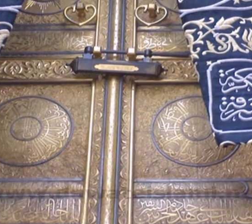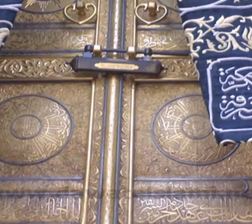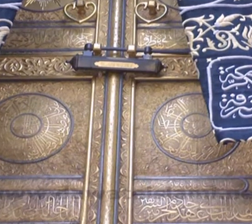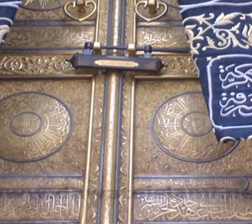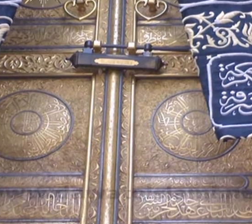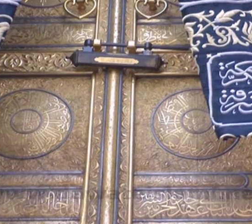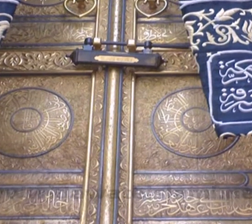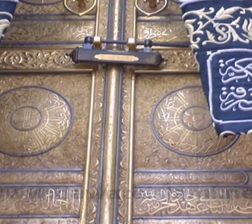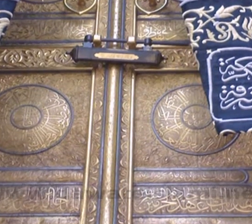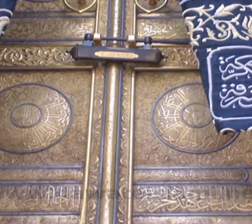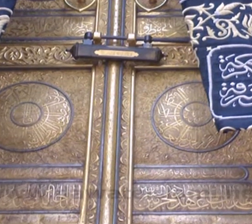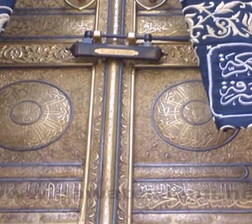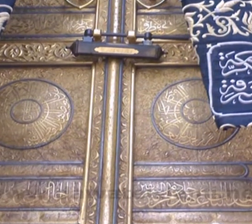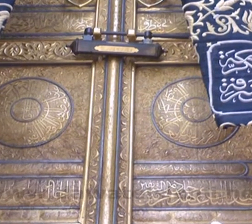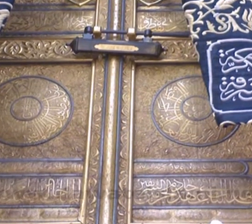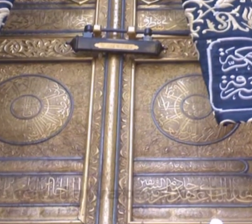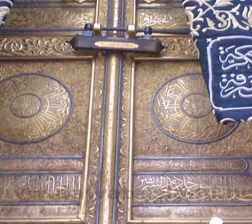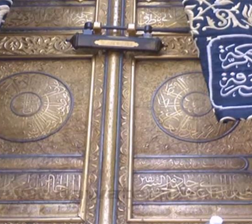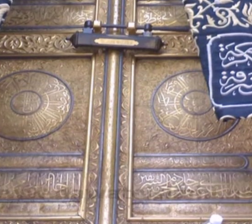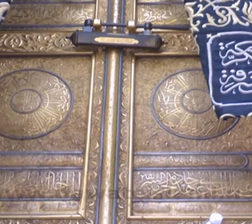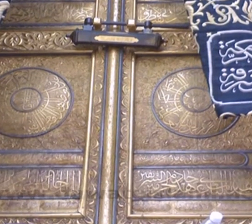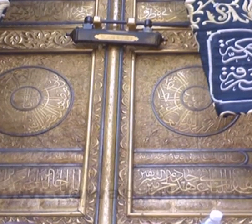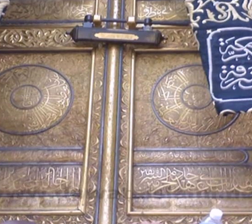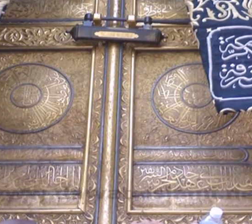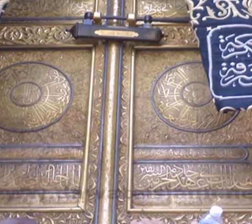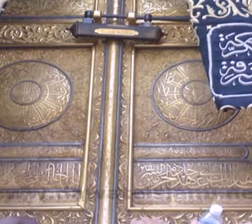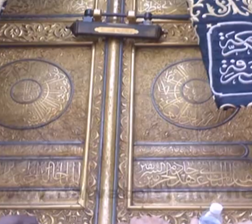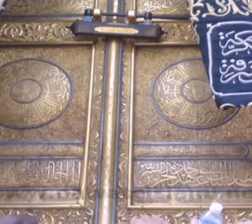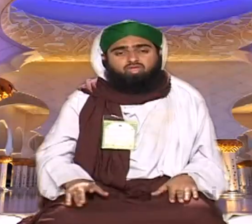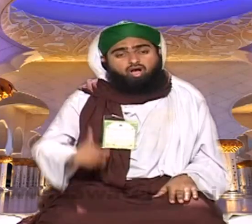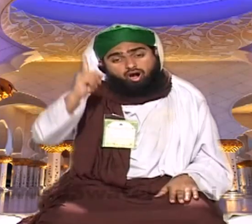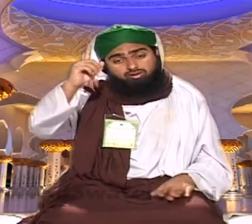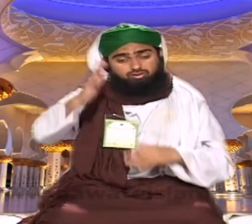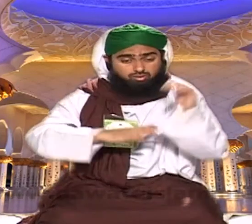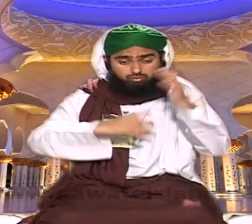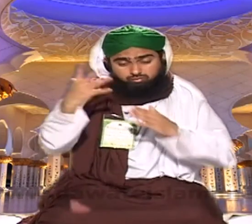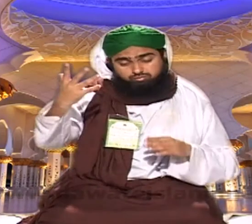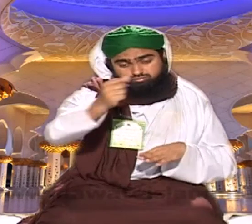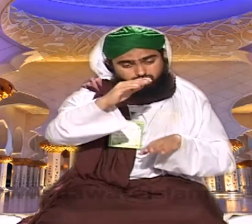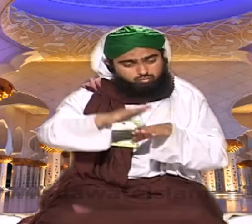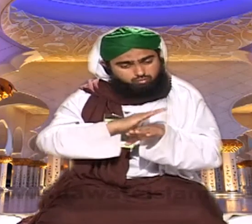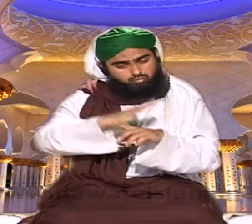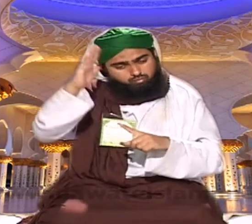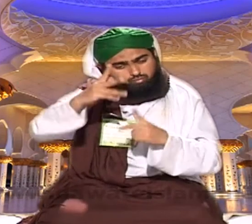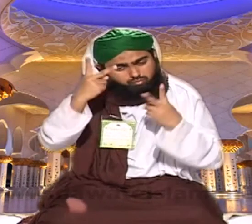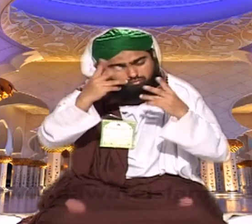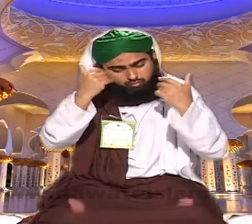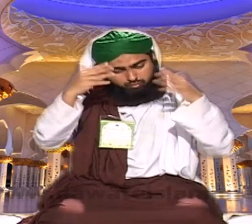بخشے جاون میں جنہوں کا اللہ کی رحمت رحمت حق بہا نامی جوئیت